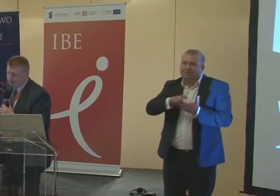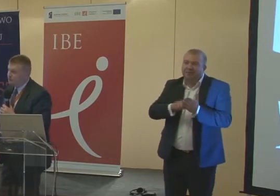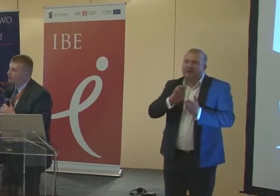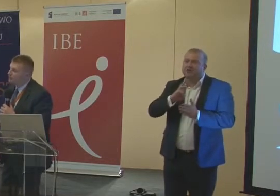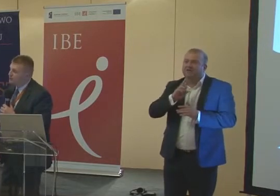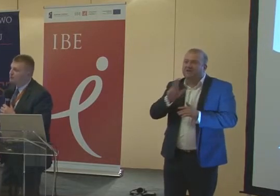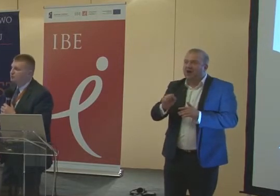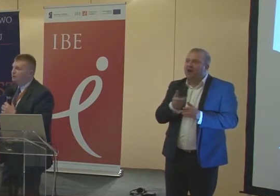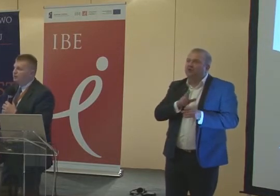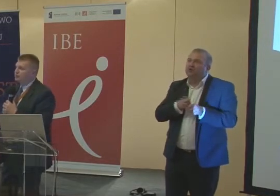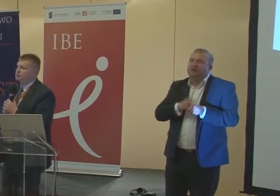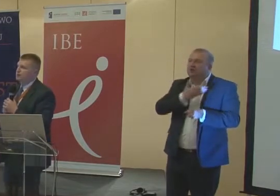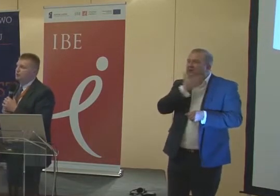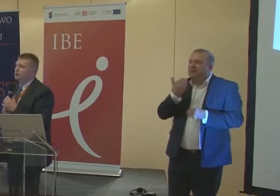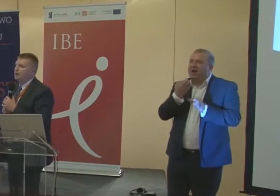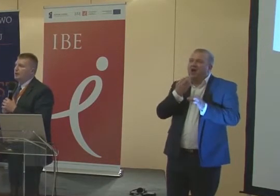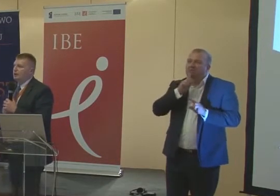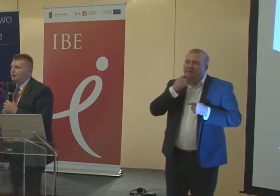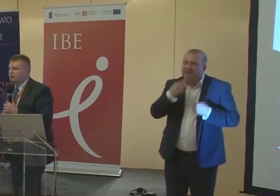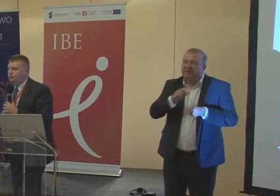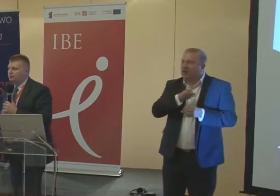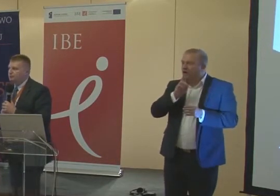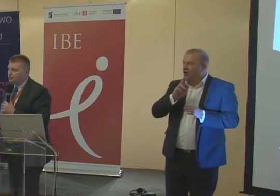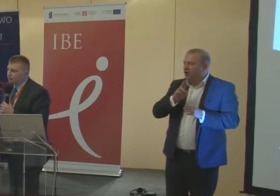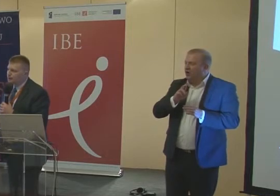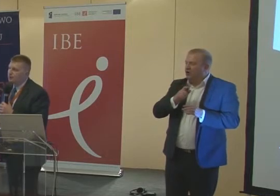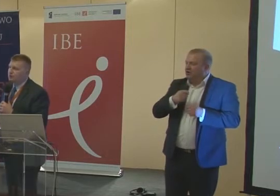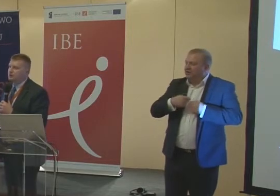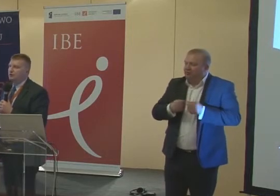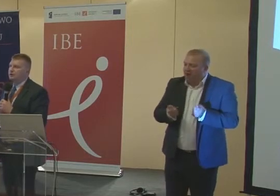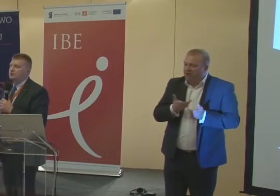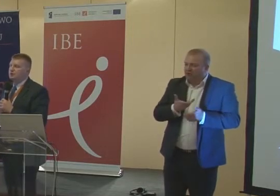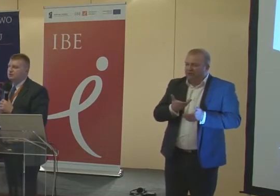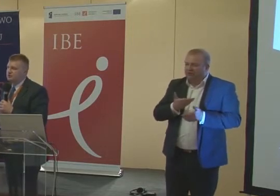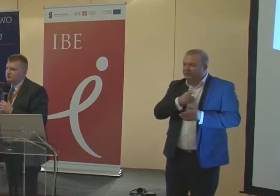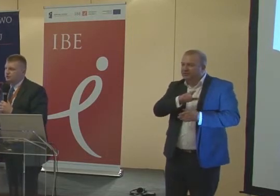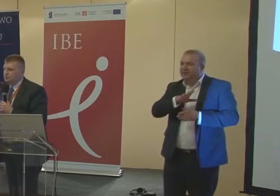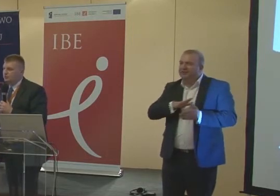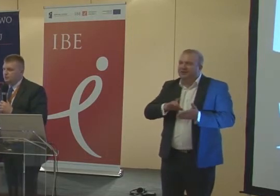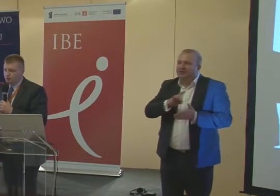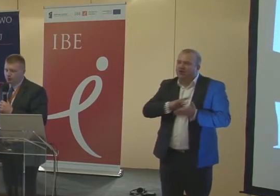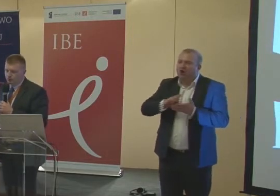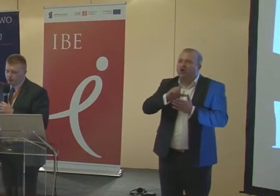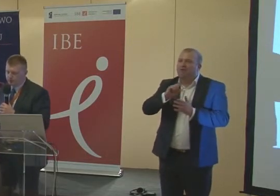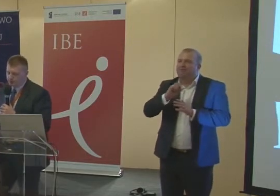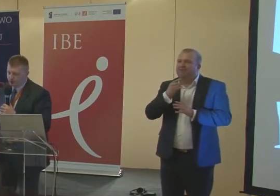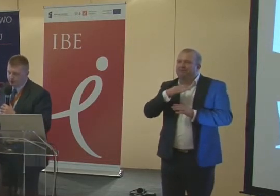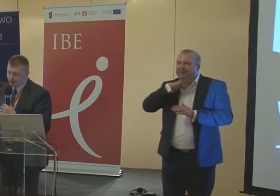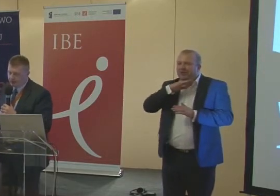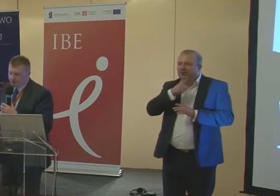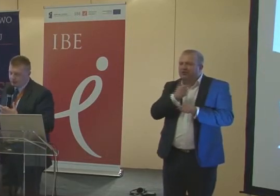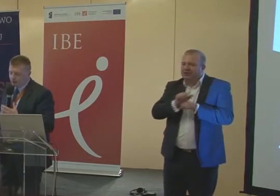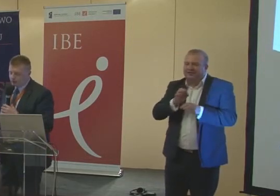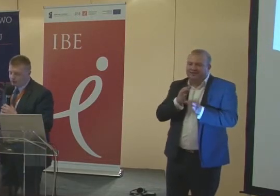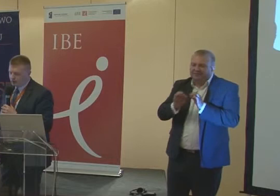w której nie ma odpowiedniego sprzętu. Grono pedagogiczne też nie jest w wystarczającym stopniu przeszkolone.